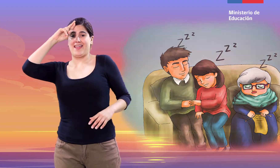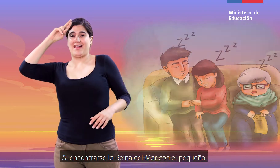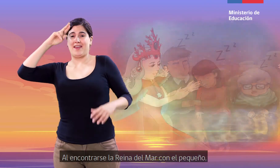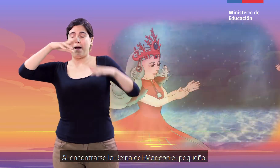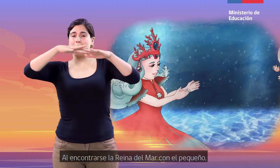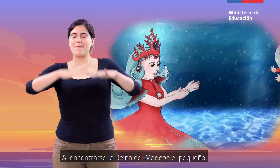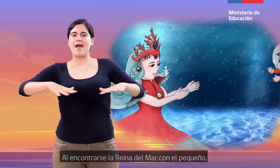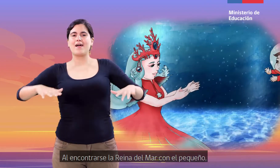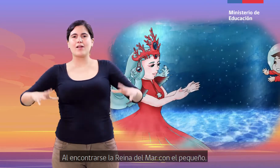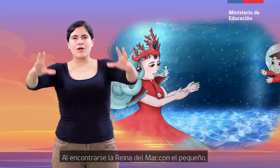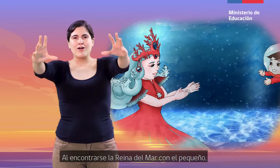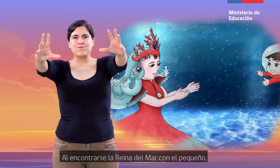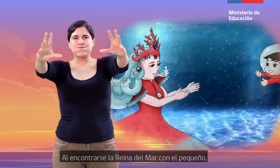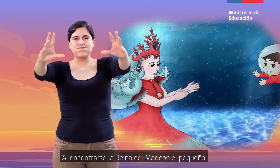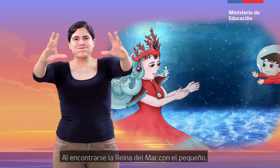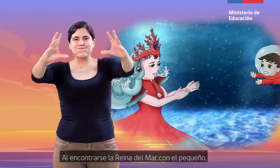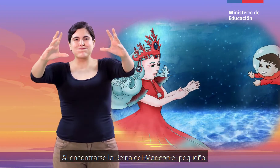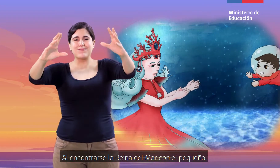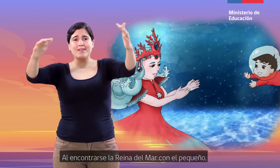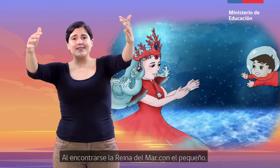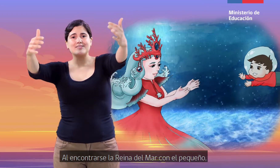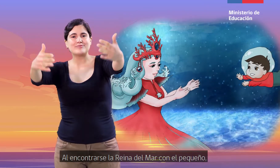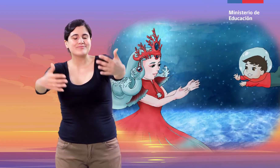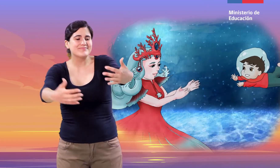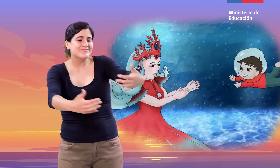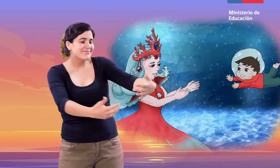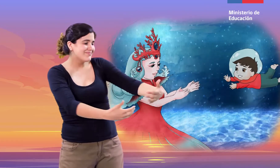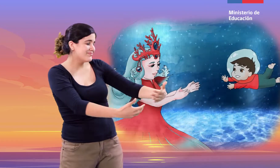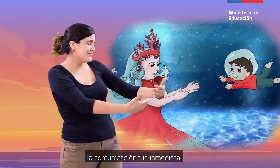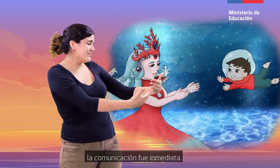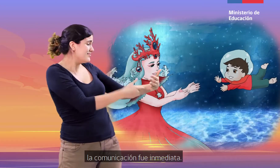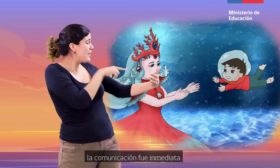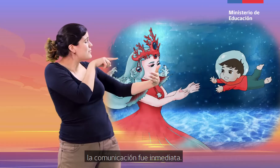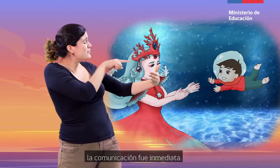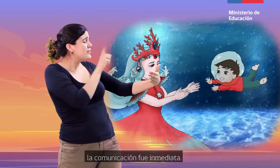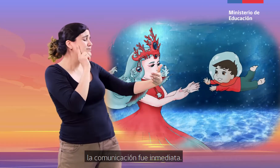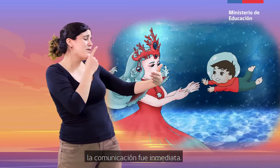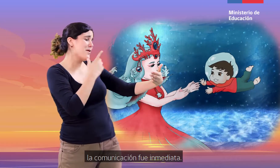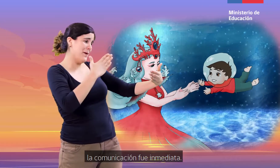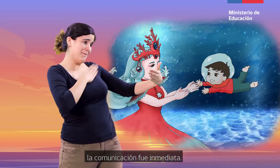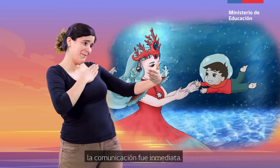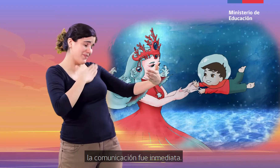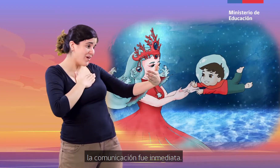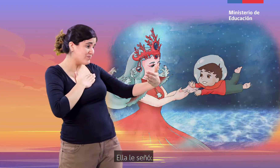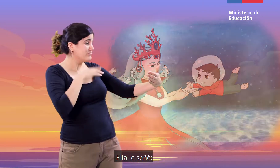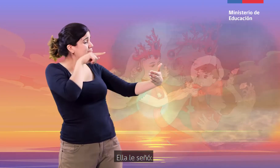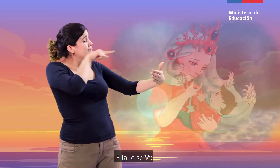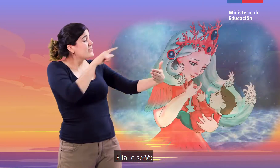Al encontrarse la reina del mar con el pequeño, la comunicación fue inmediata. Ella